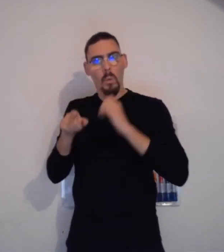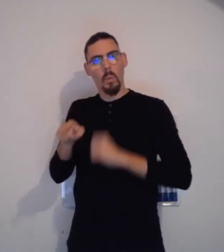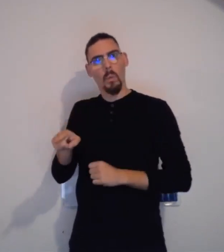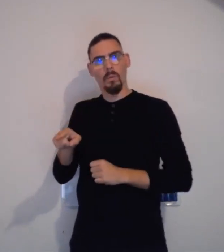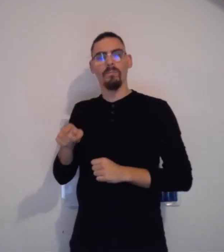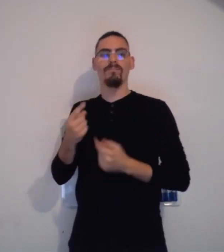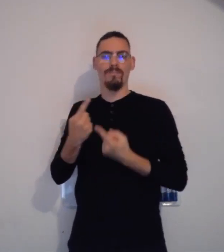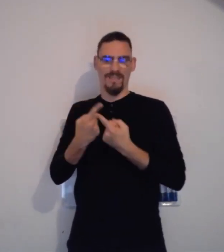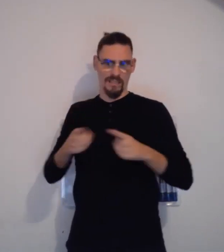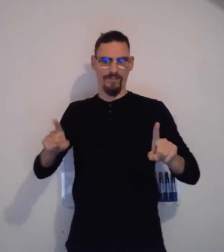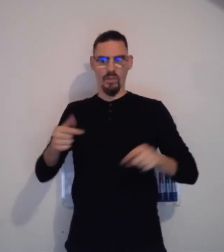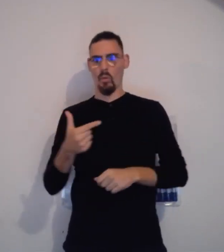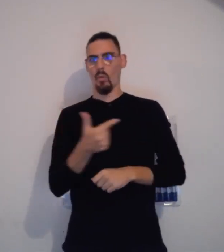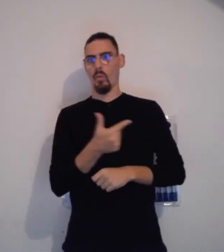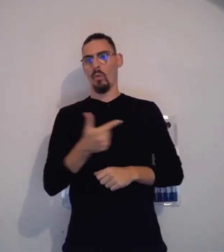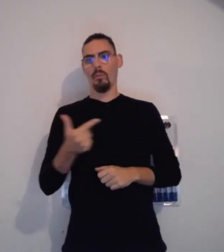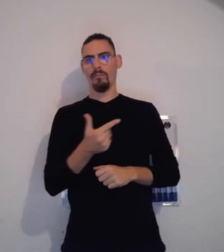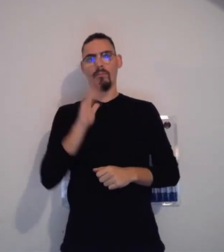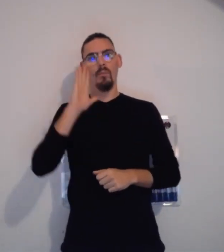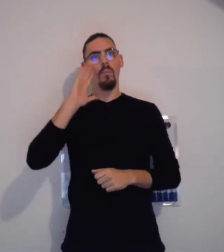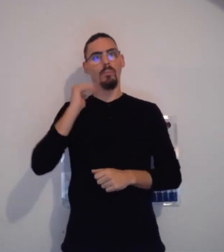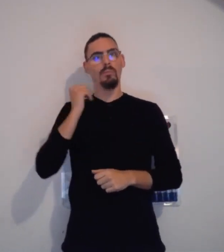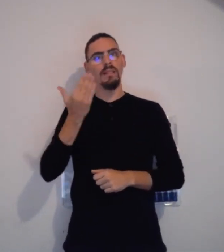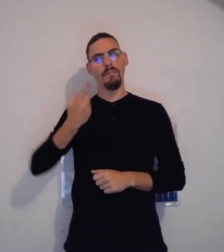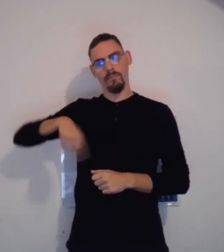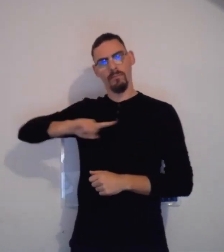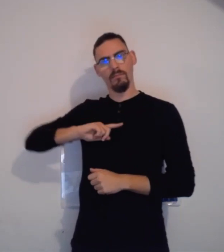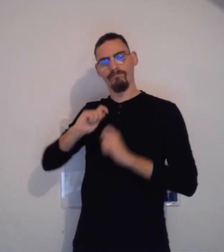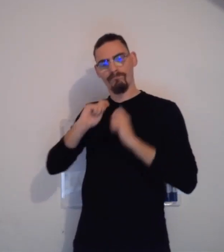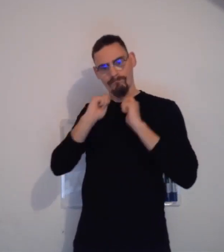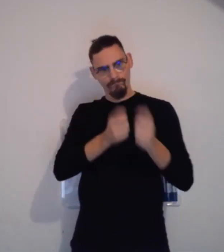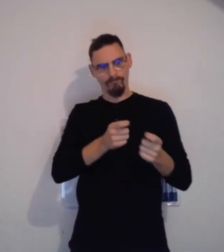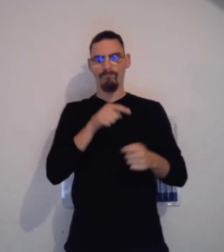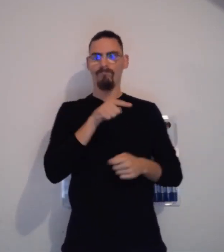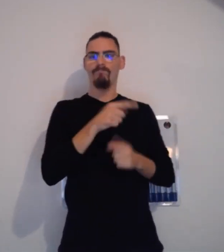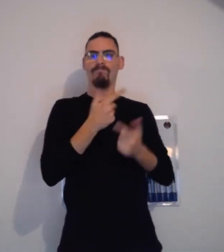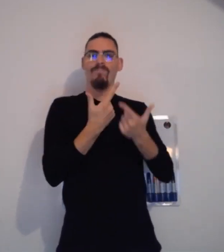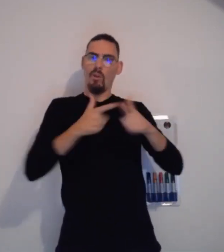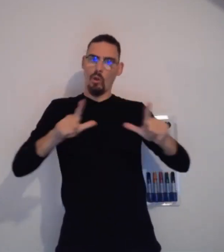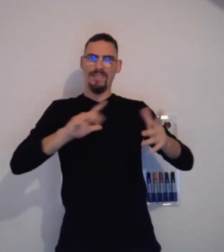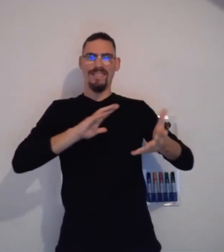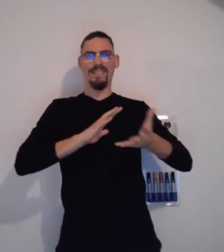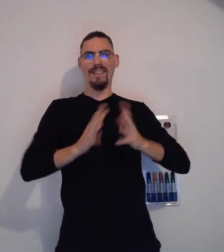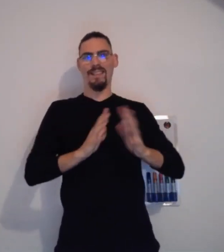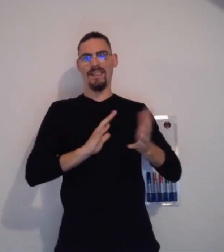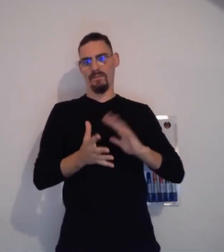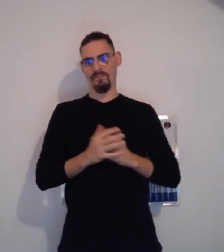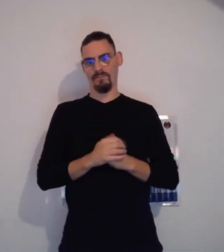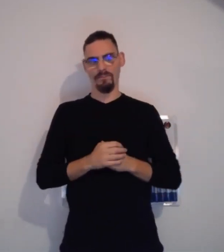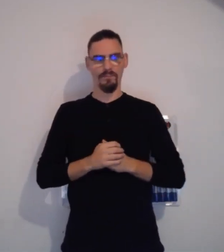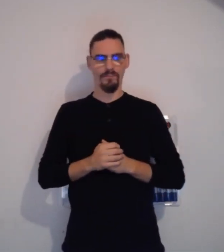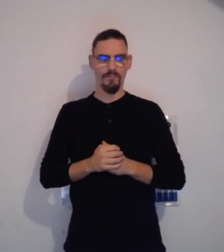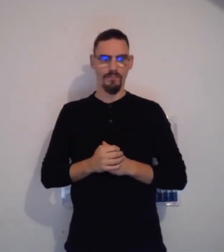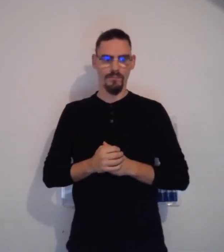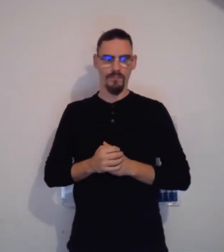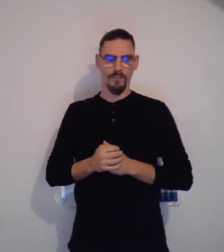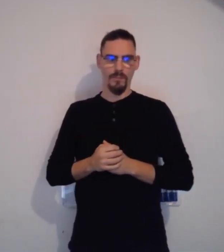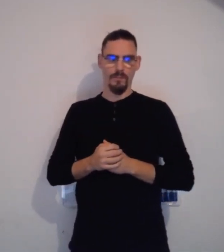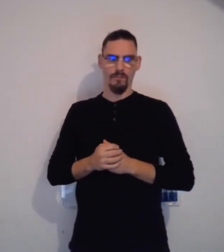comme un outil, un outil de communication. Donc finalement, il y a vraiment une différence entre les deux et nous avons choisi de garder le terme